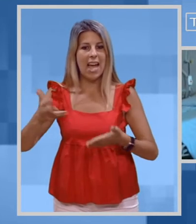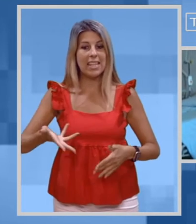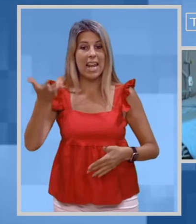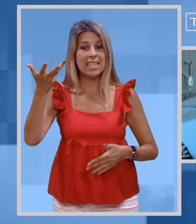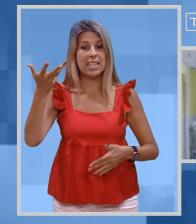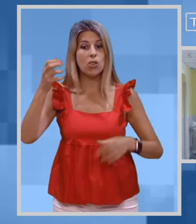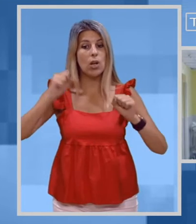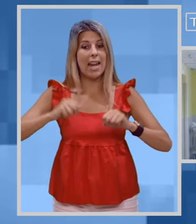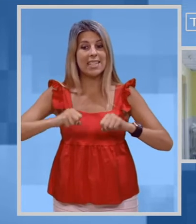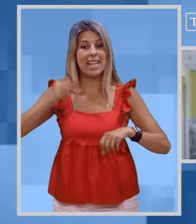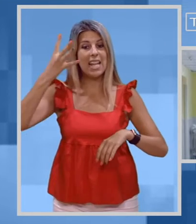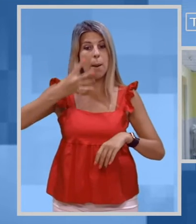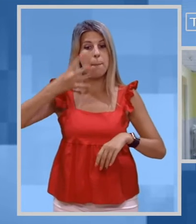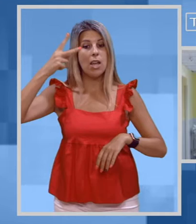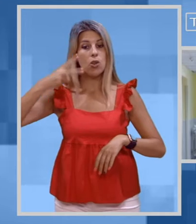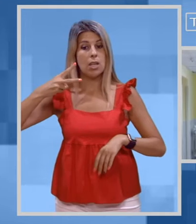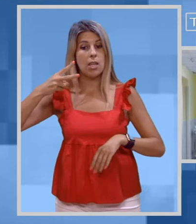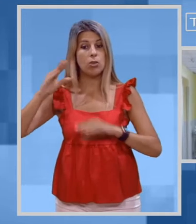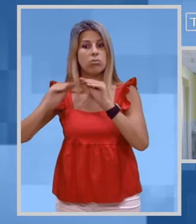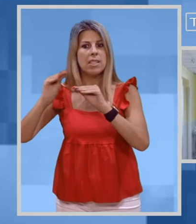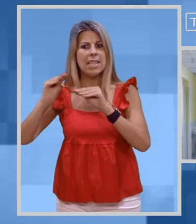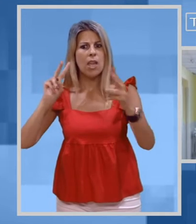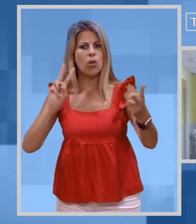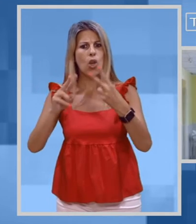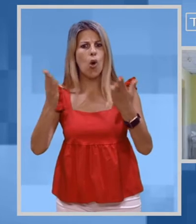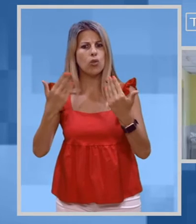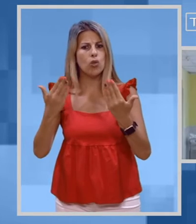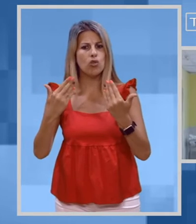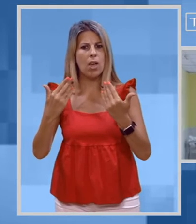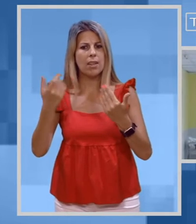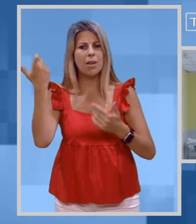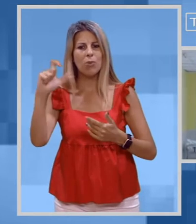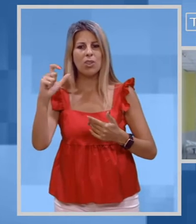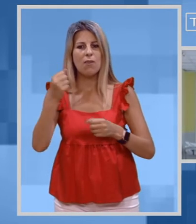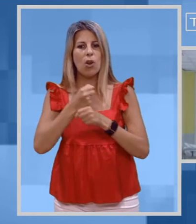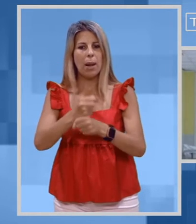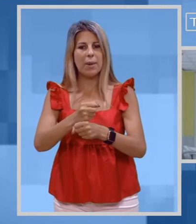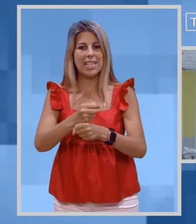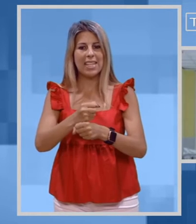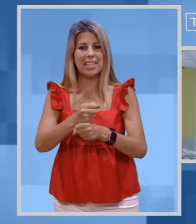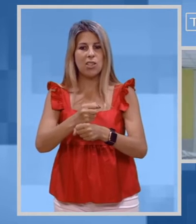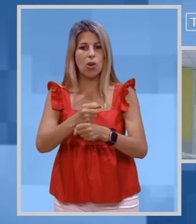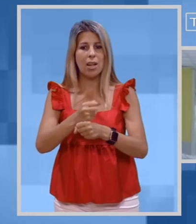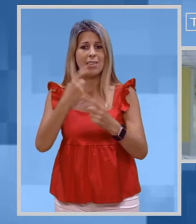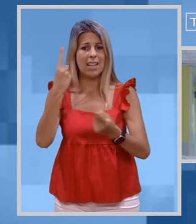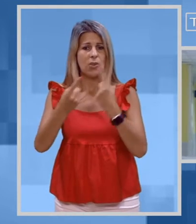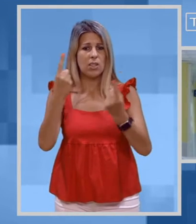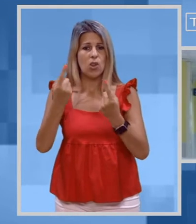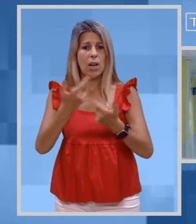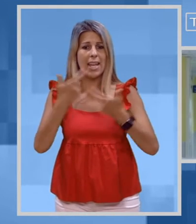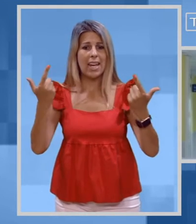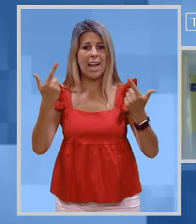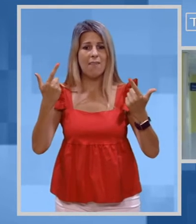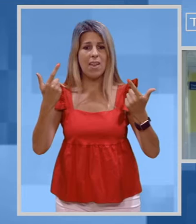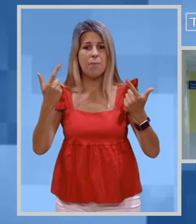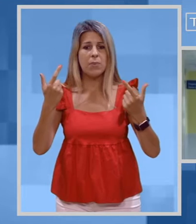Una lettera inviata all'assessore della sanità Mario Niedu, con la quale si chiede un incontro urgente. Finalizzato alla